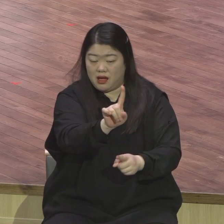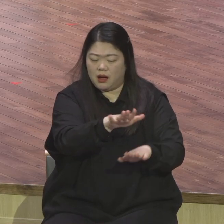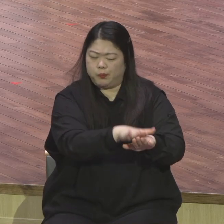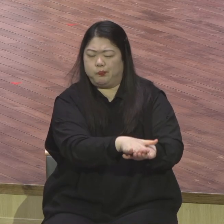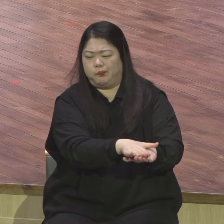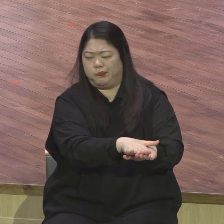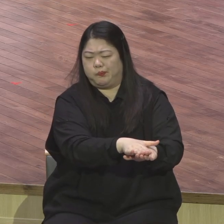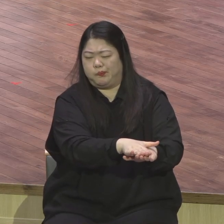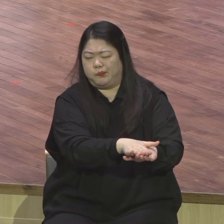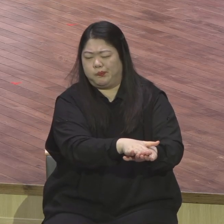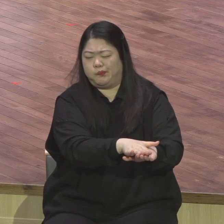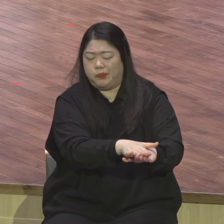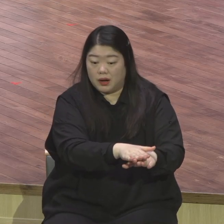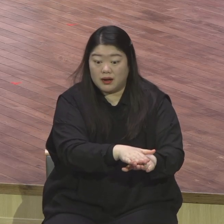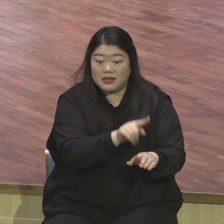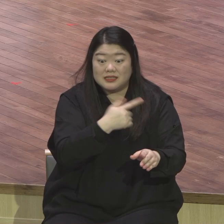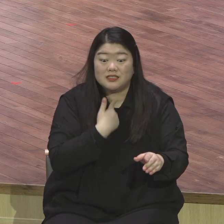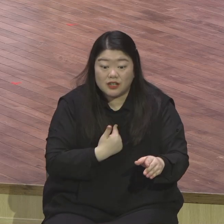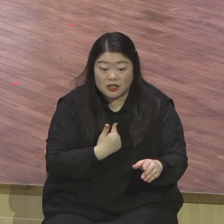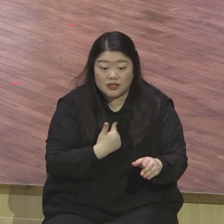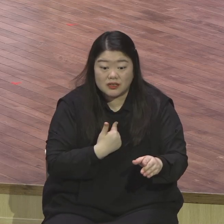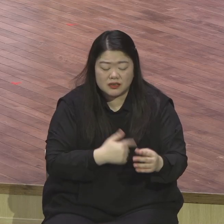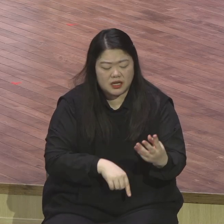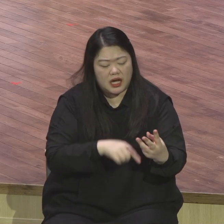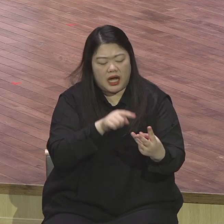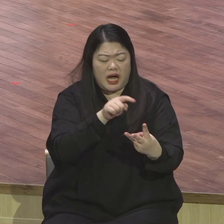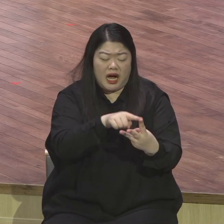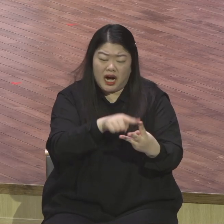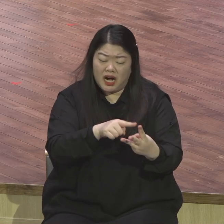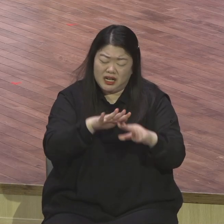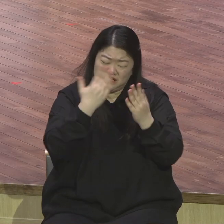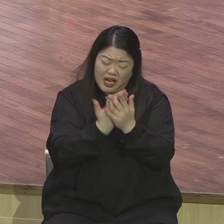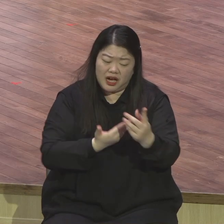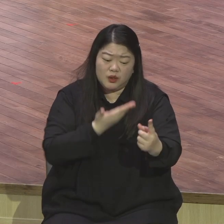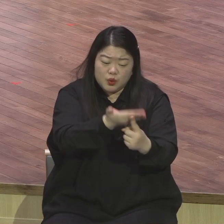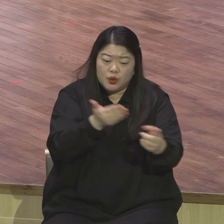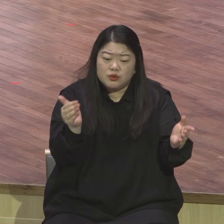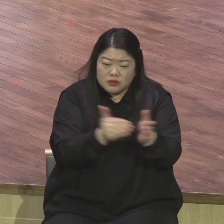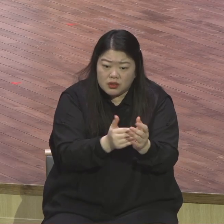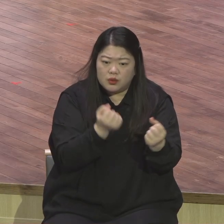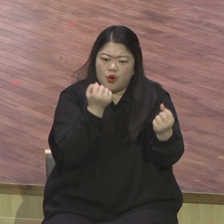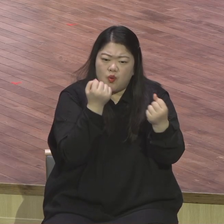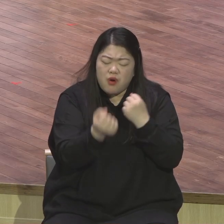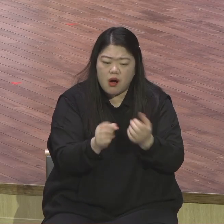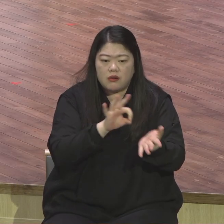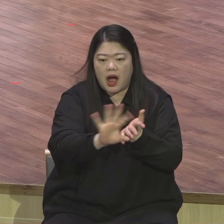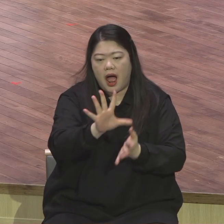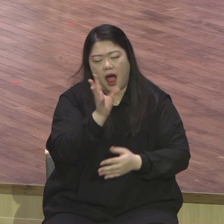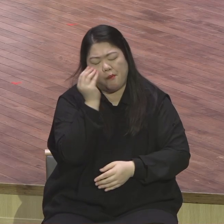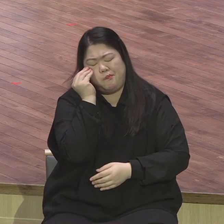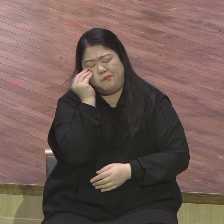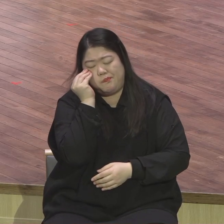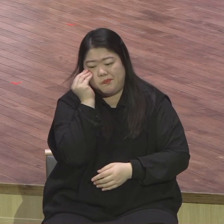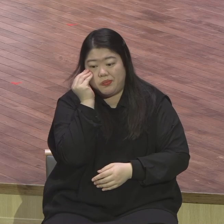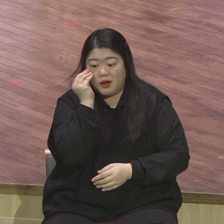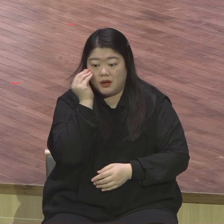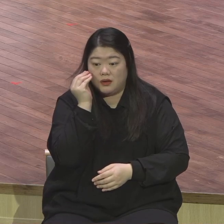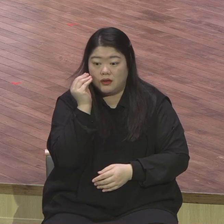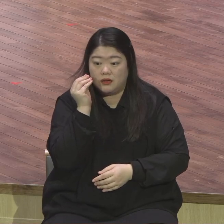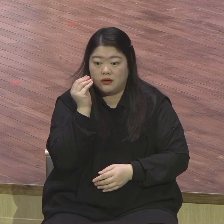본질이 아니에요 몸이 아파서 병원에 입원해놓고 병원 입원해가지고 병원 안에 있는 모든 환자들 다 복음